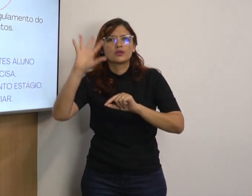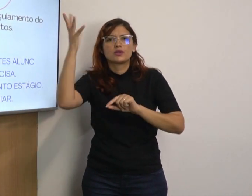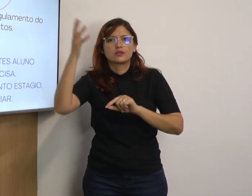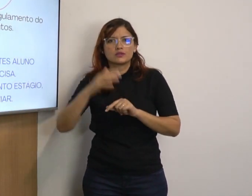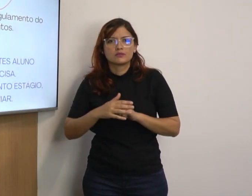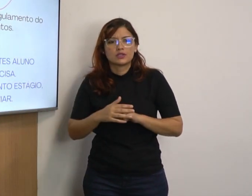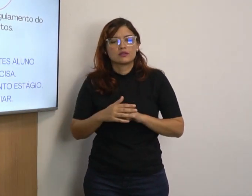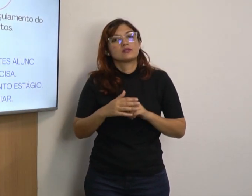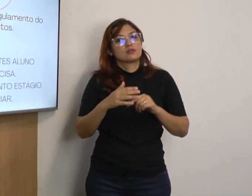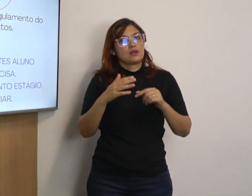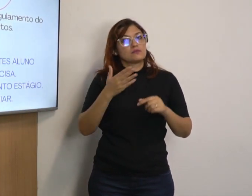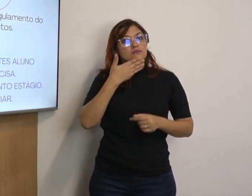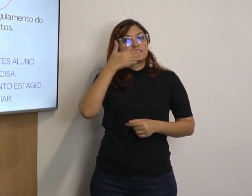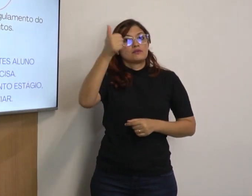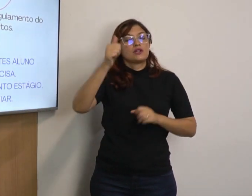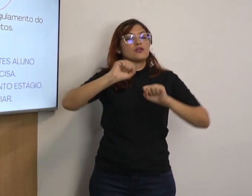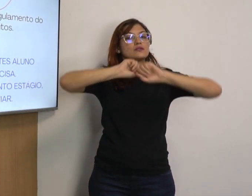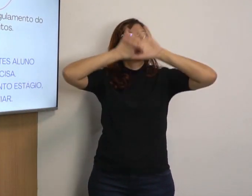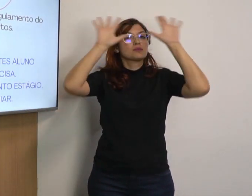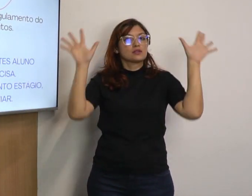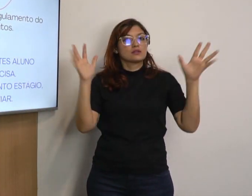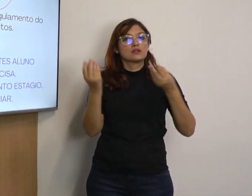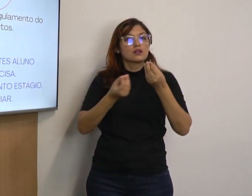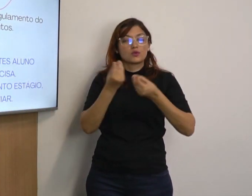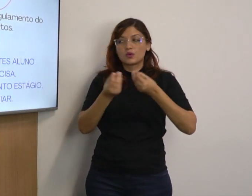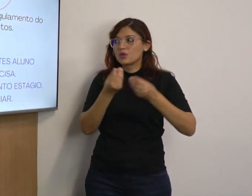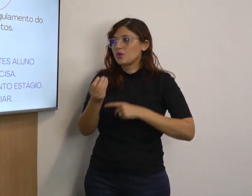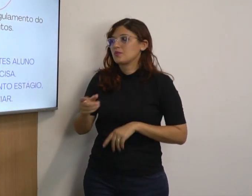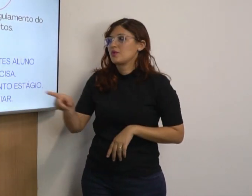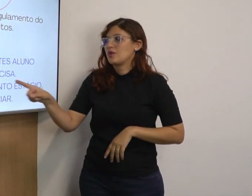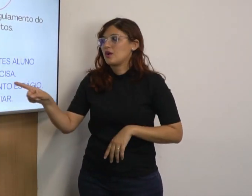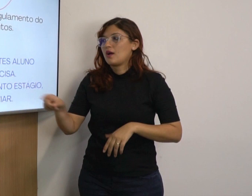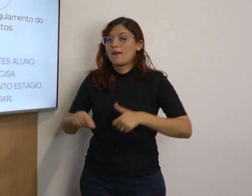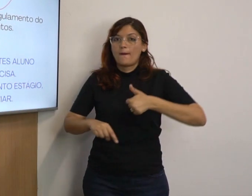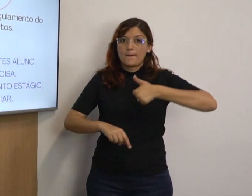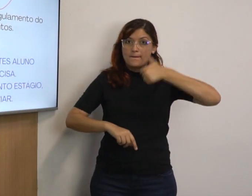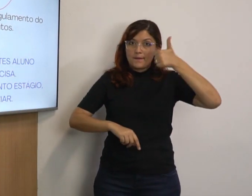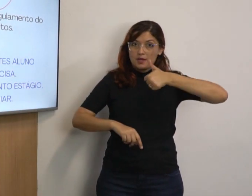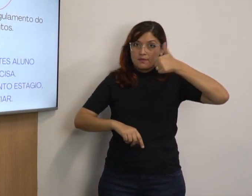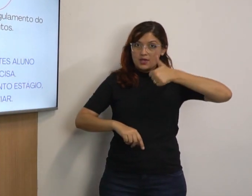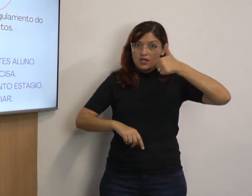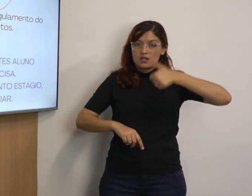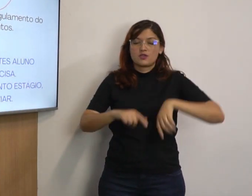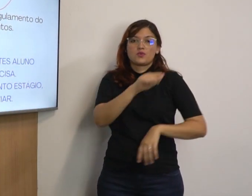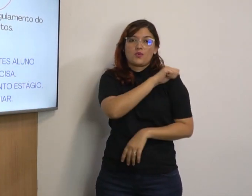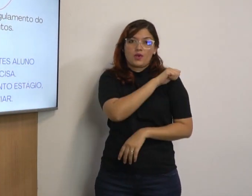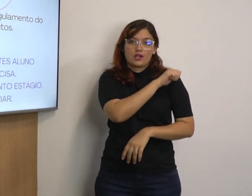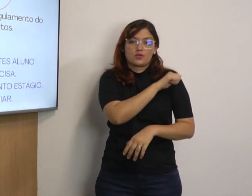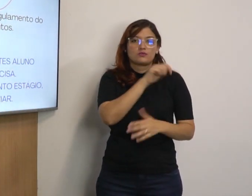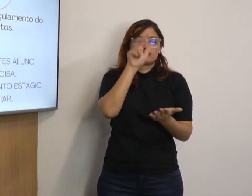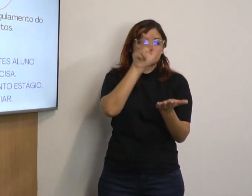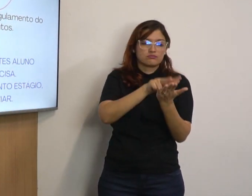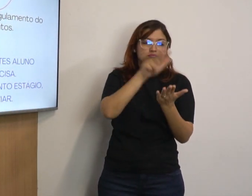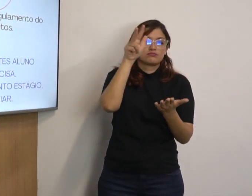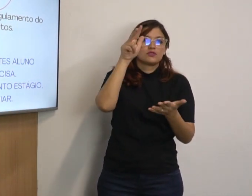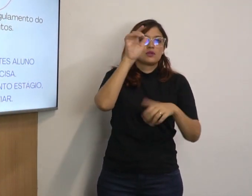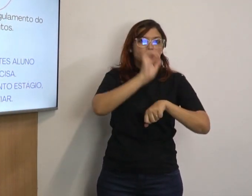das coisas. A ordem de acontecimento, para que o entendimento seja mais claro. Então, o que o aluno precisa fazer primeiro?